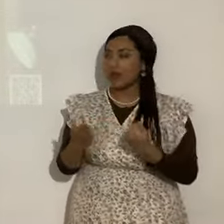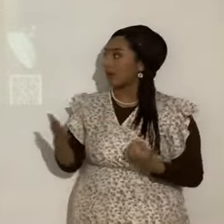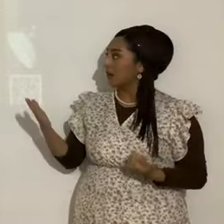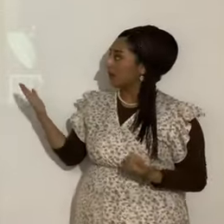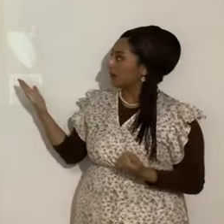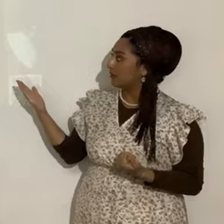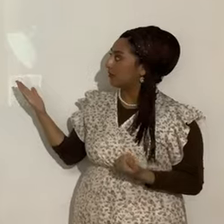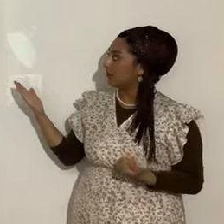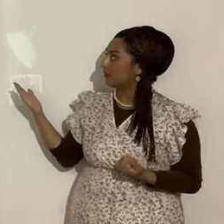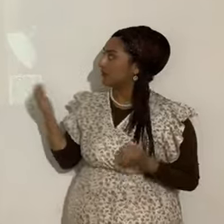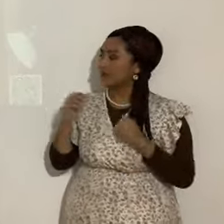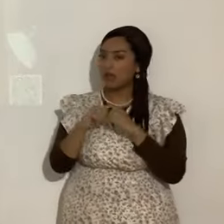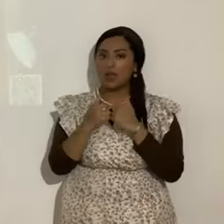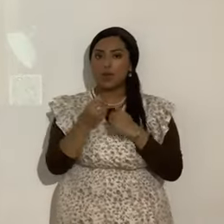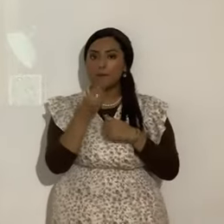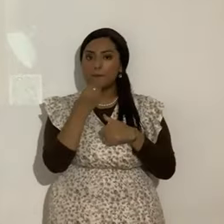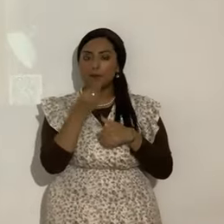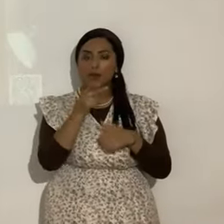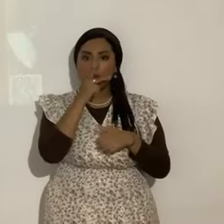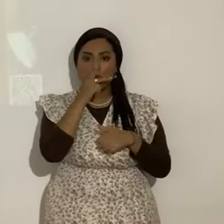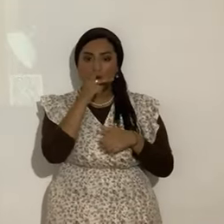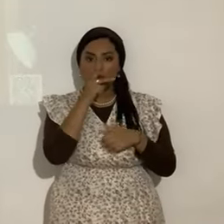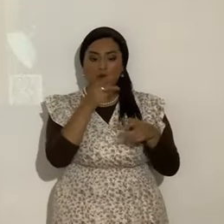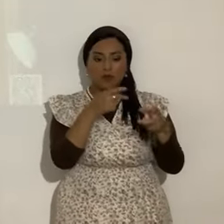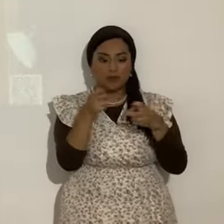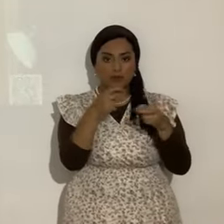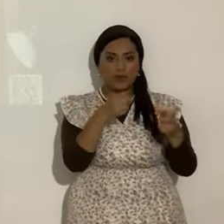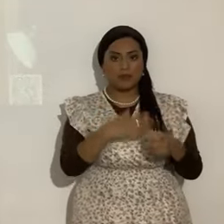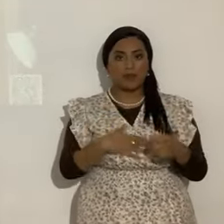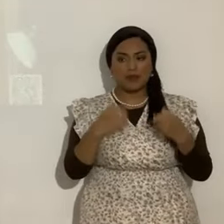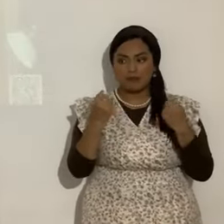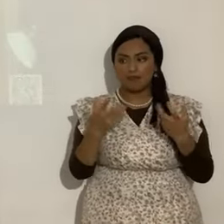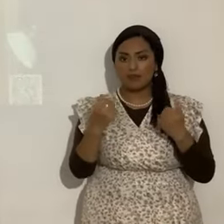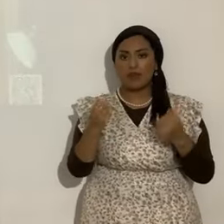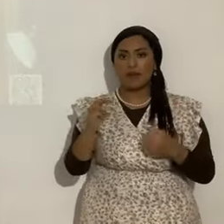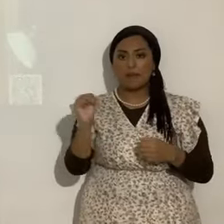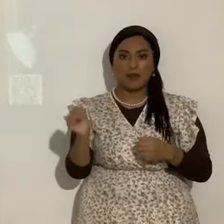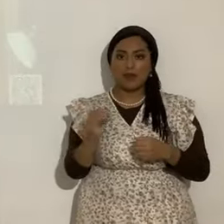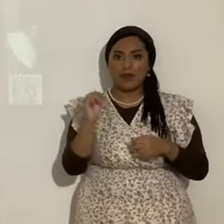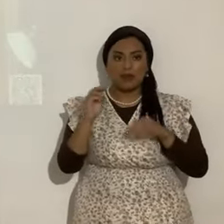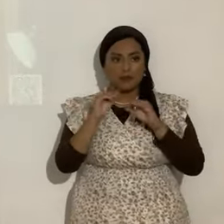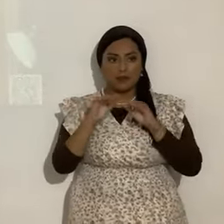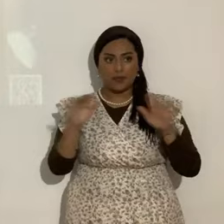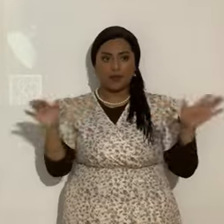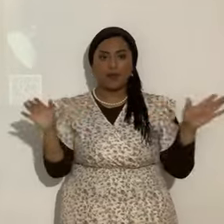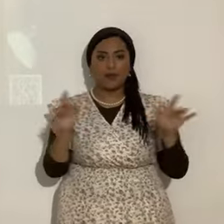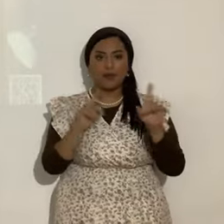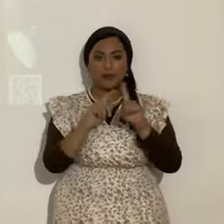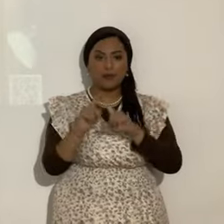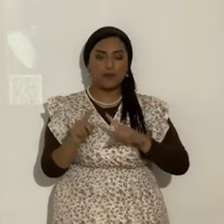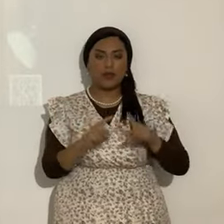Aquí está como comer kosher. Descarguen la revista. Llaman miles de miles de miles de revistas. En varios países.